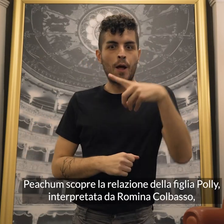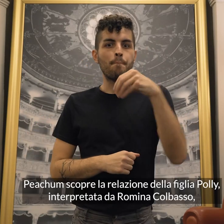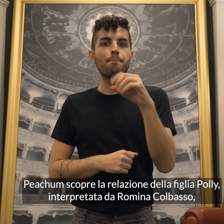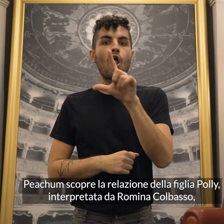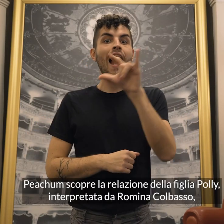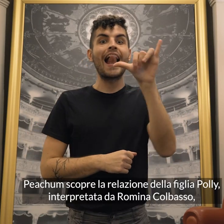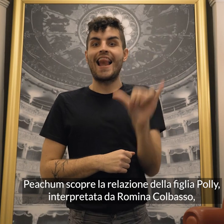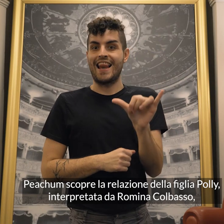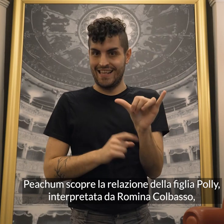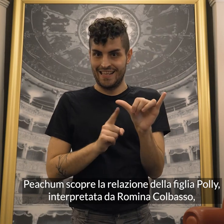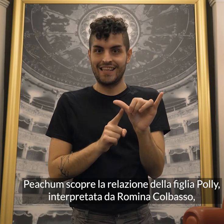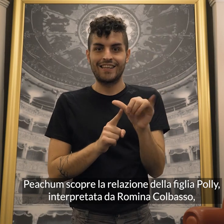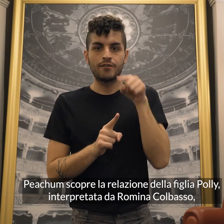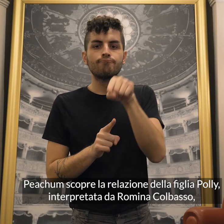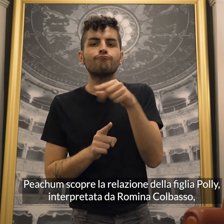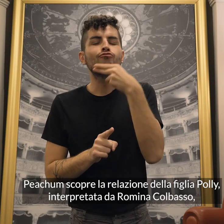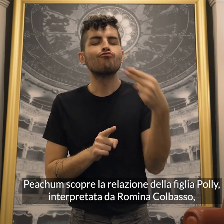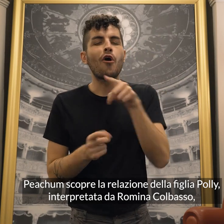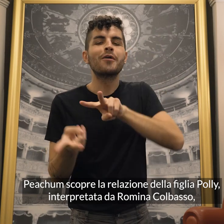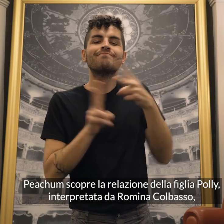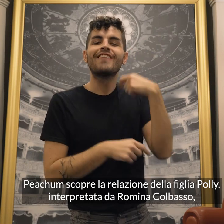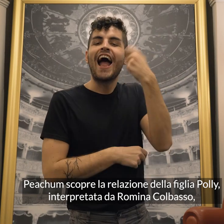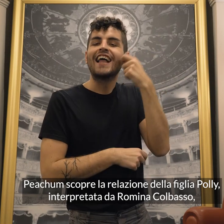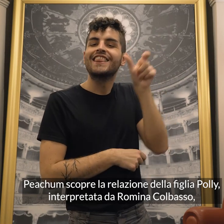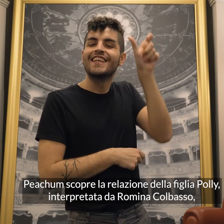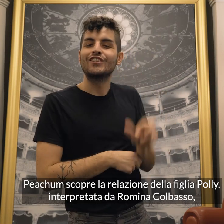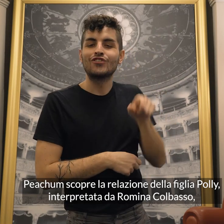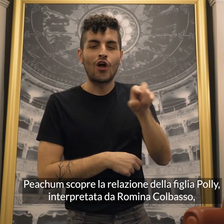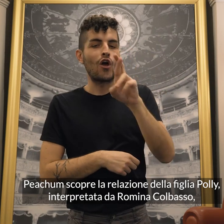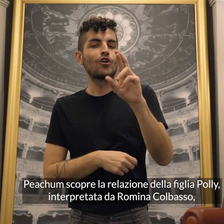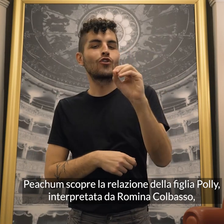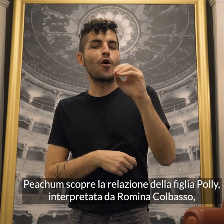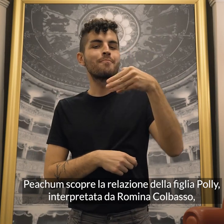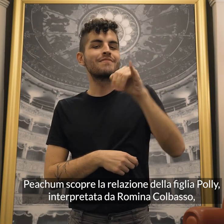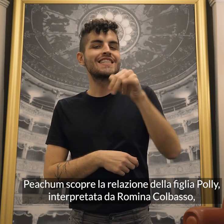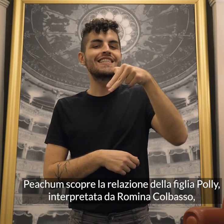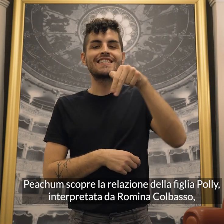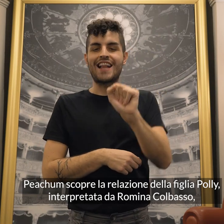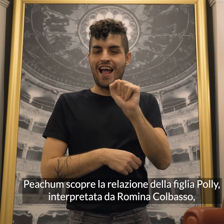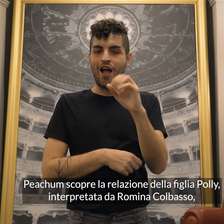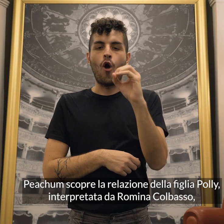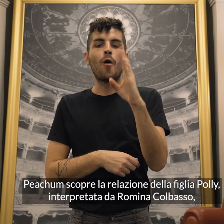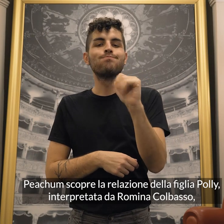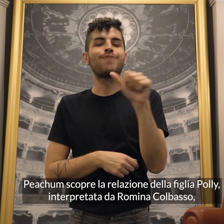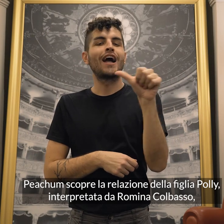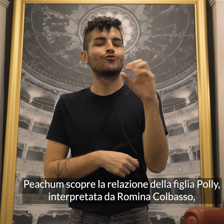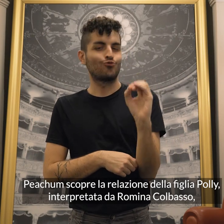Piccium scopre la relazione della figlia Polly, interpretata da Romina Colbasso,